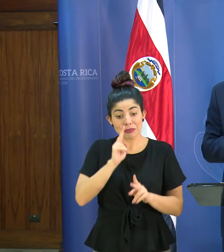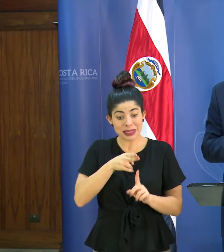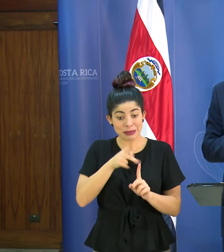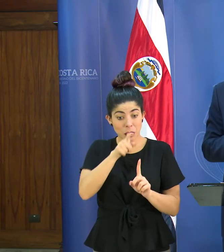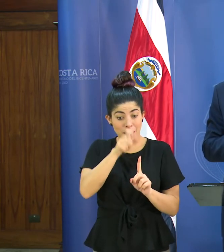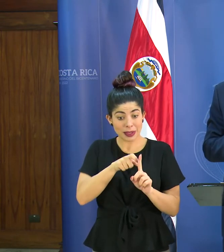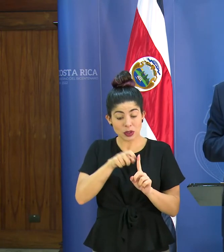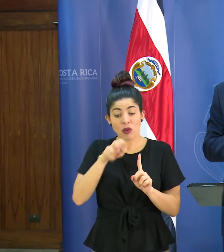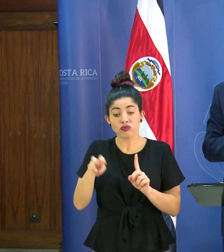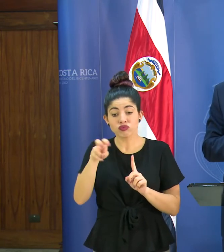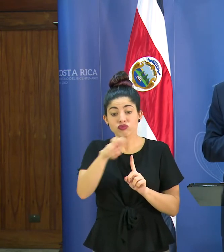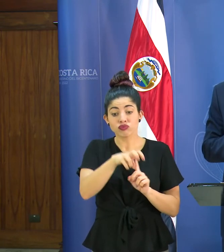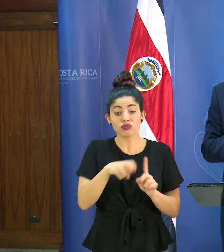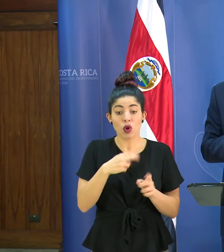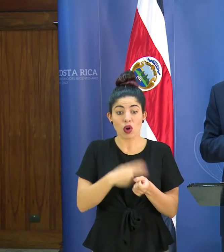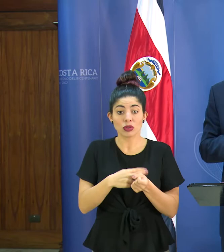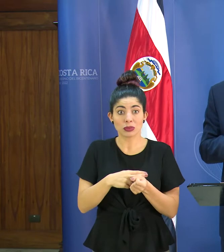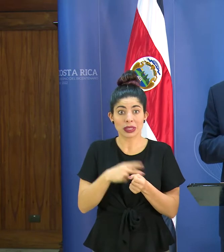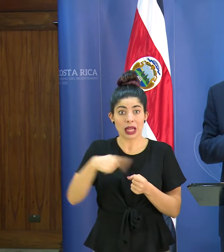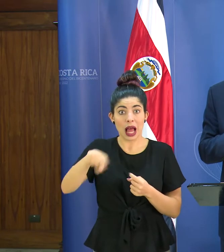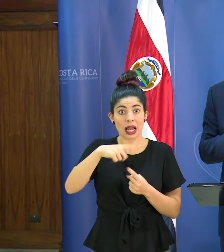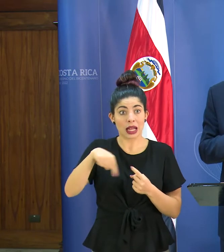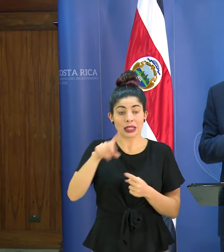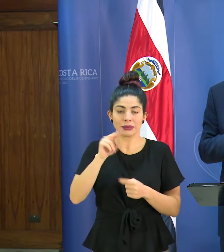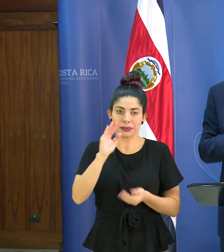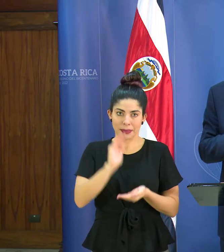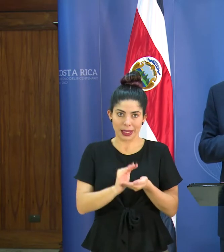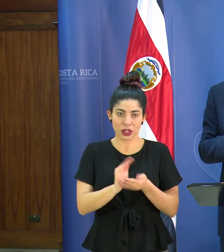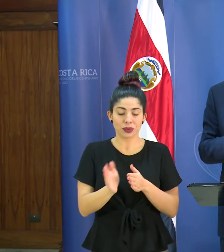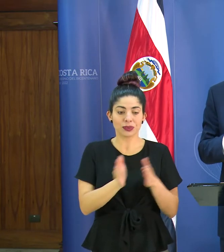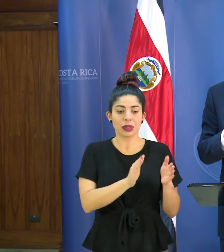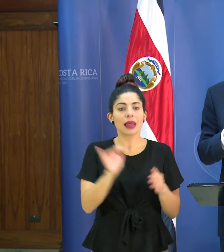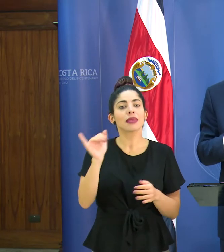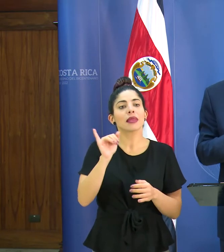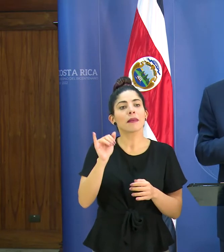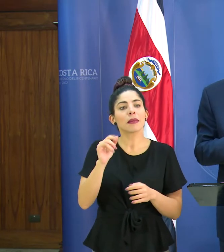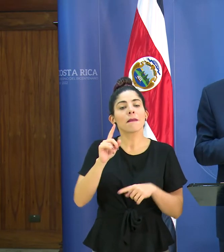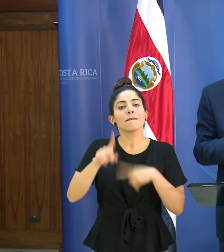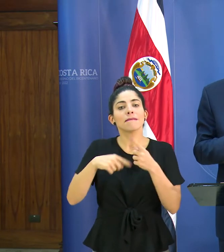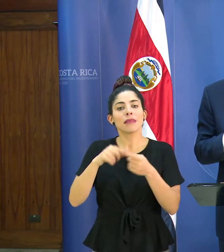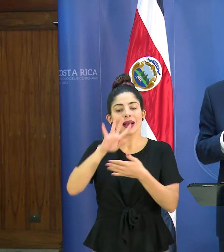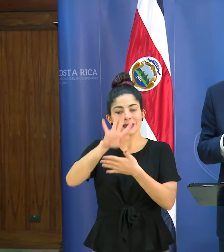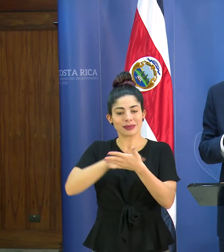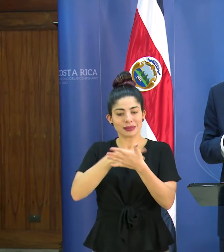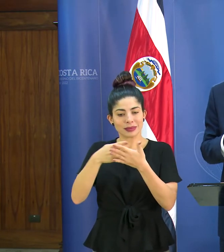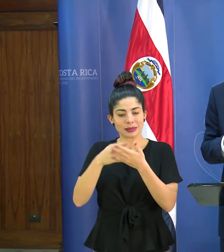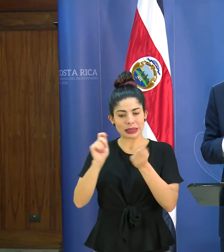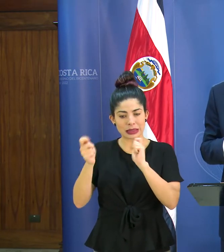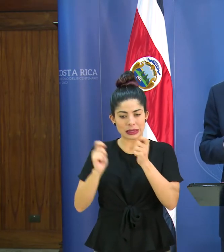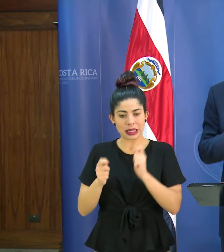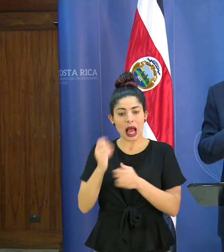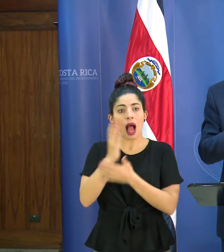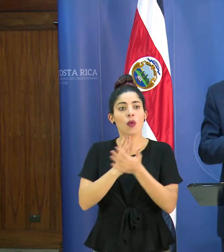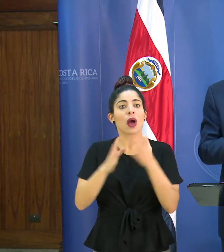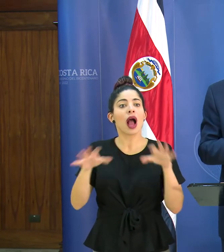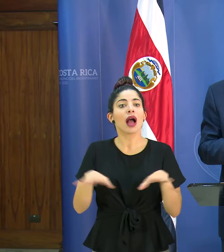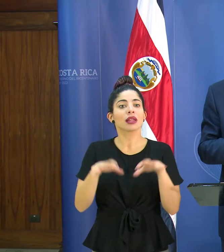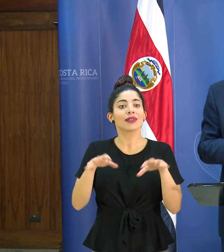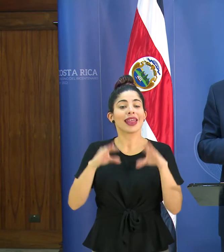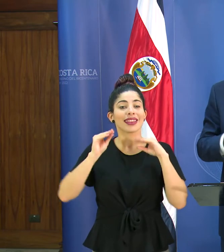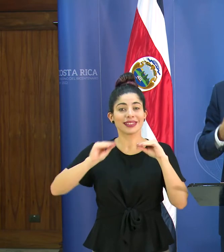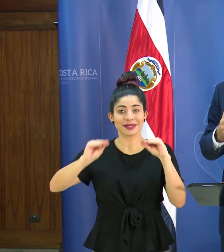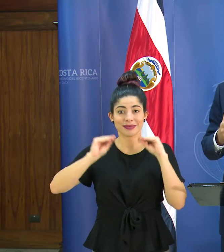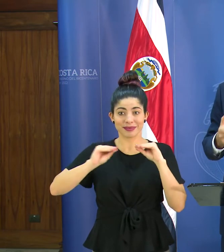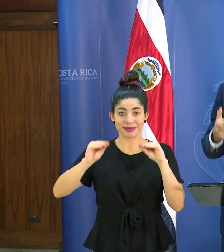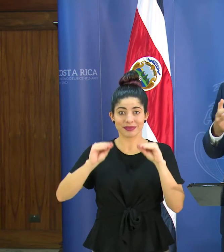prácticas que vamos a implementar. También estamos considerando reprogramar ciertas actividades de docencia